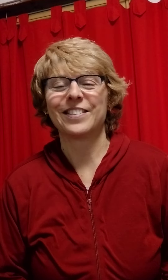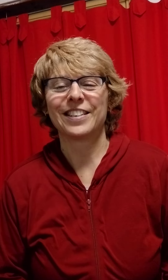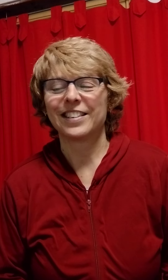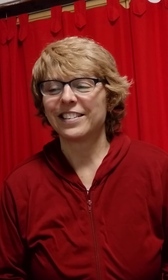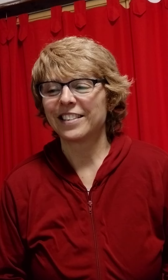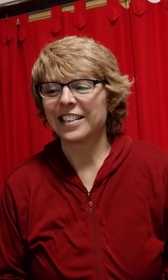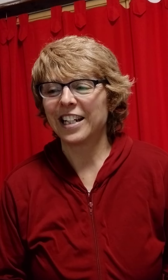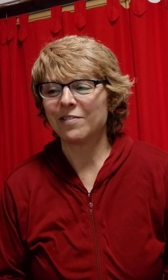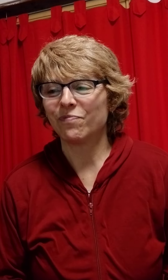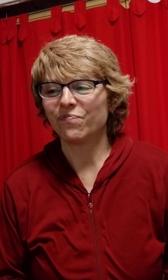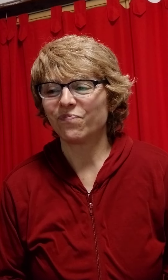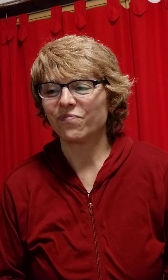creamos.